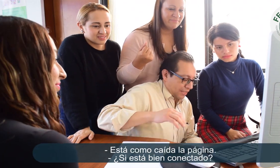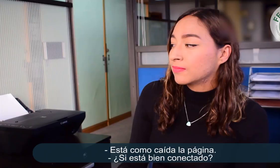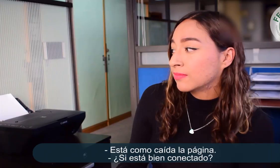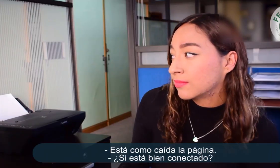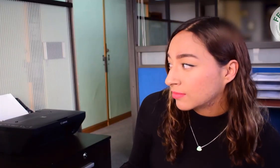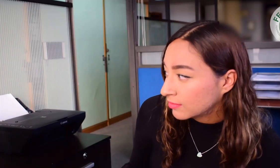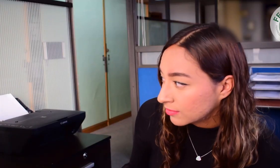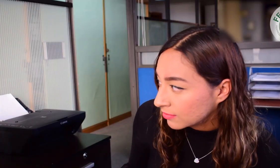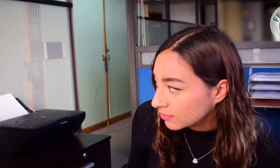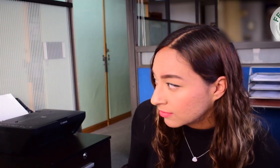bien conectado?